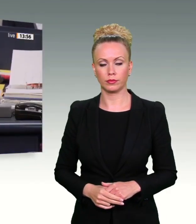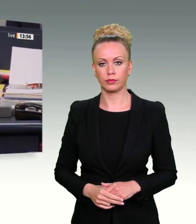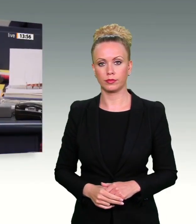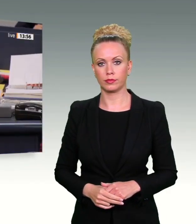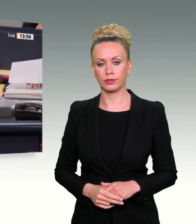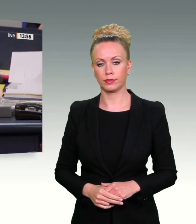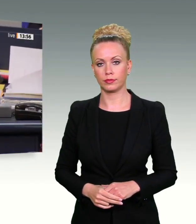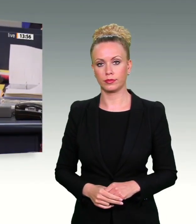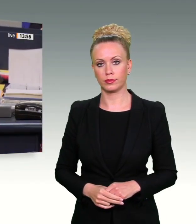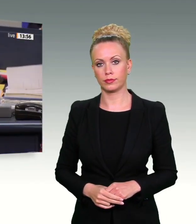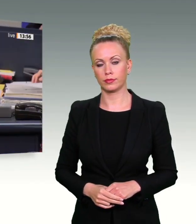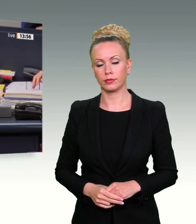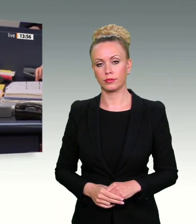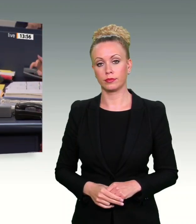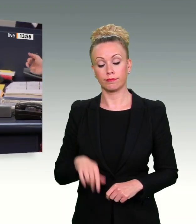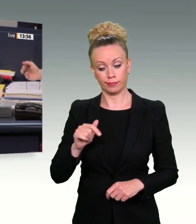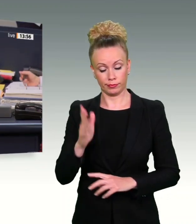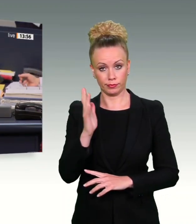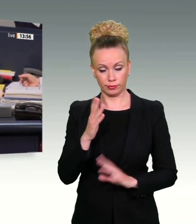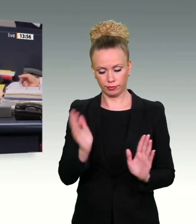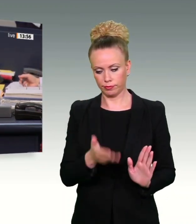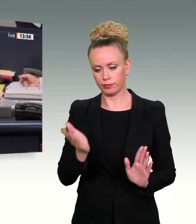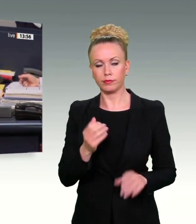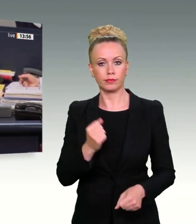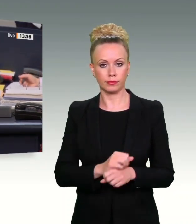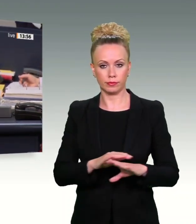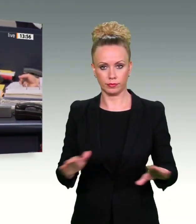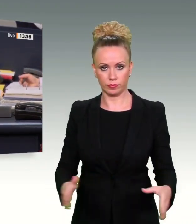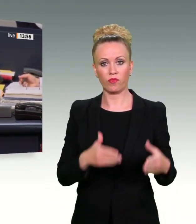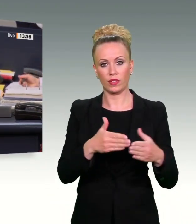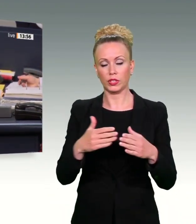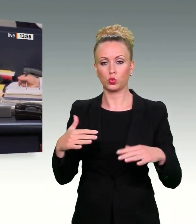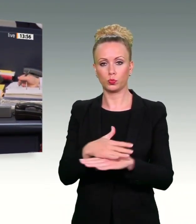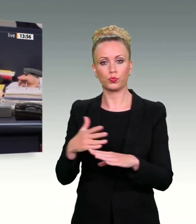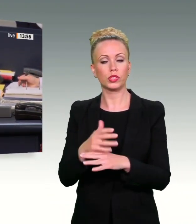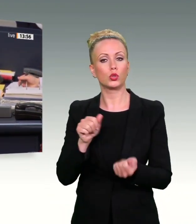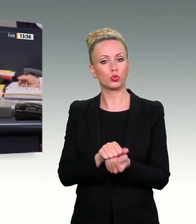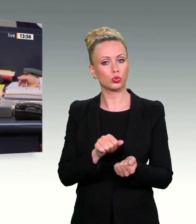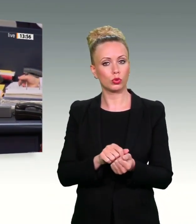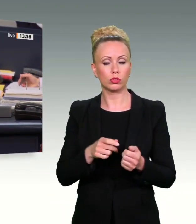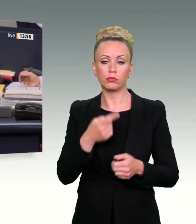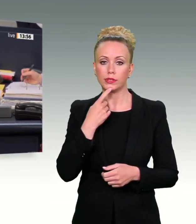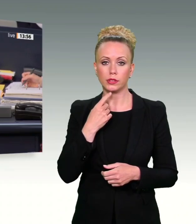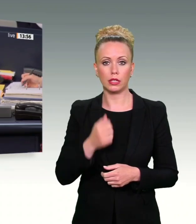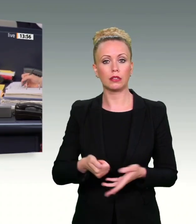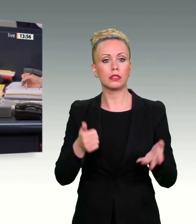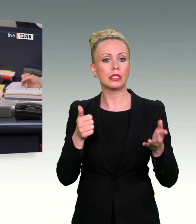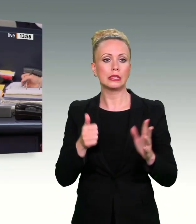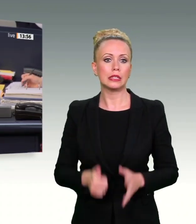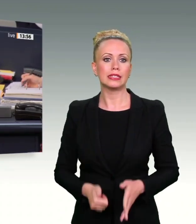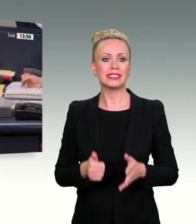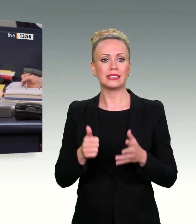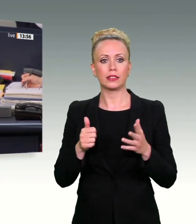Ich schließe die Aussprache. Interfraktionell wird Überweisung der Vorlage auf Drucksache 19-3687 an die Ausschüsse